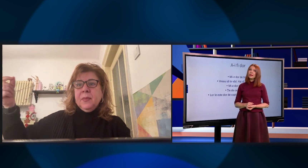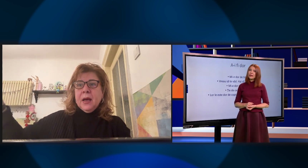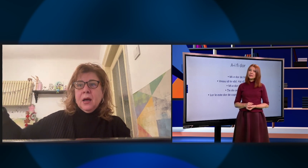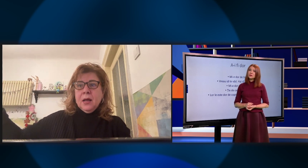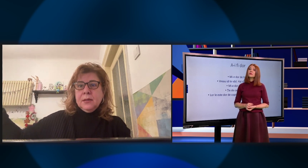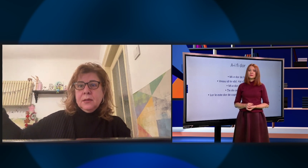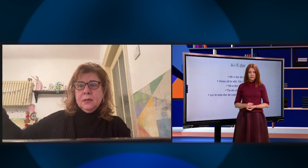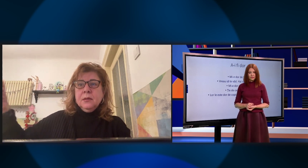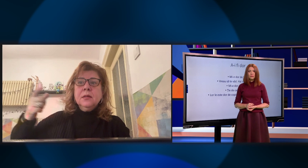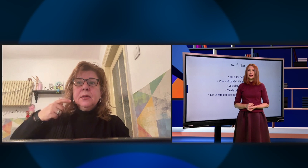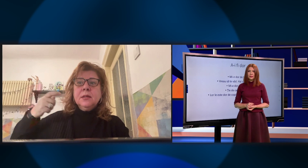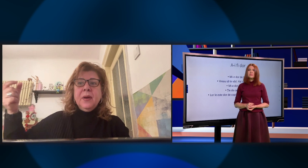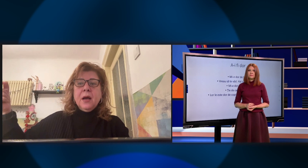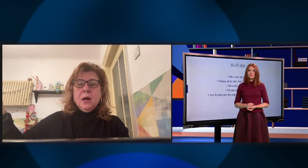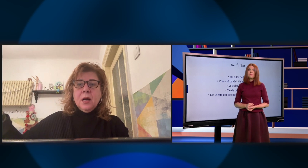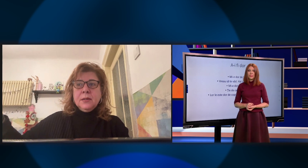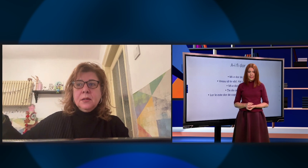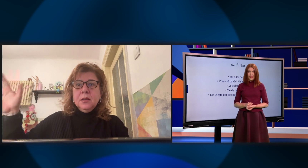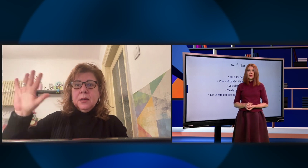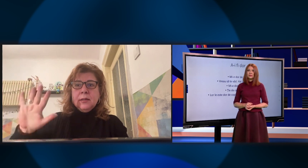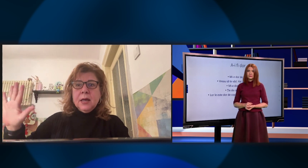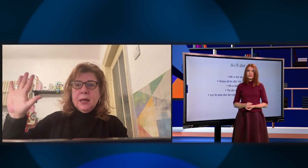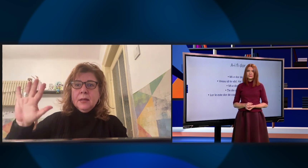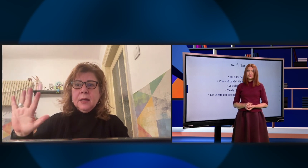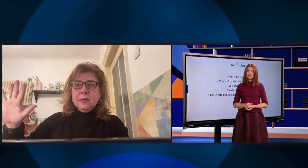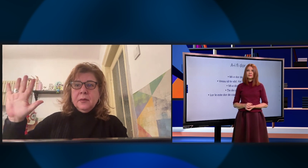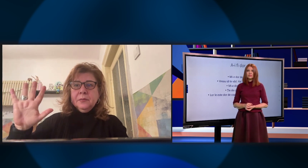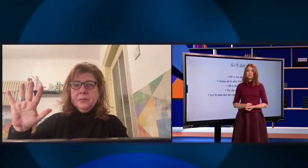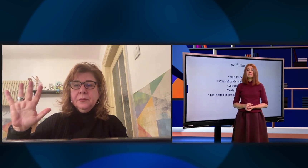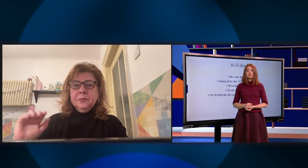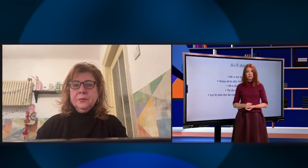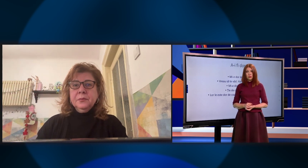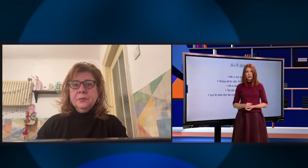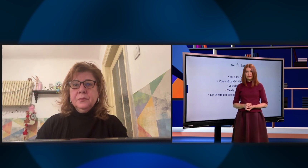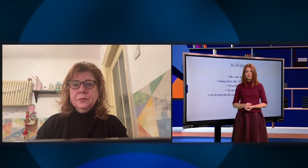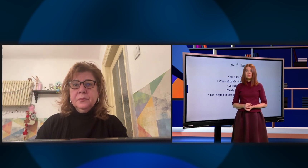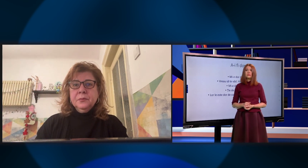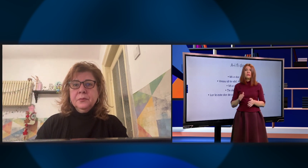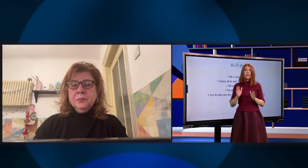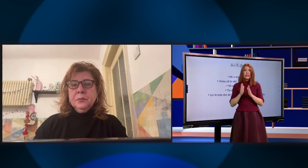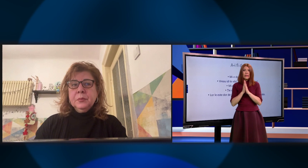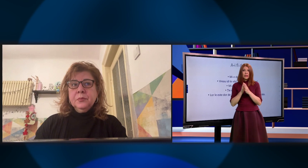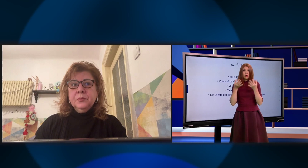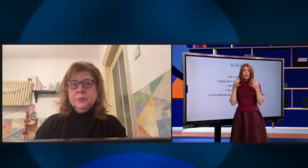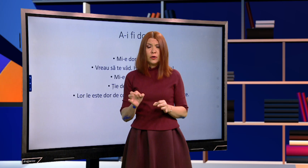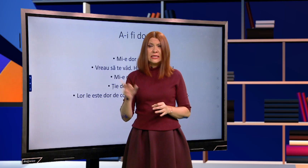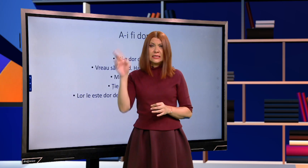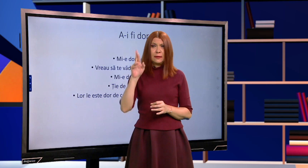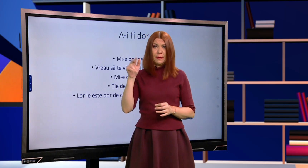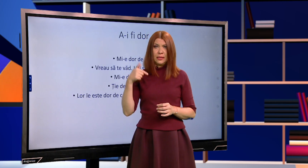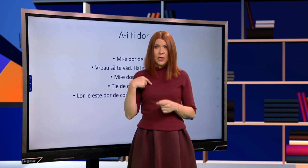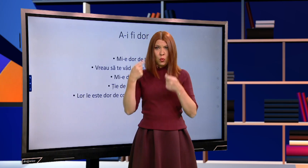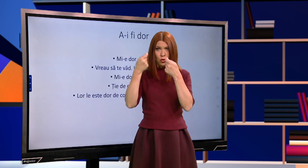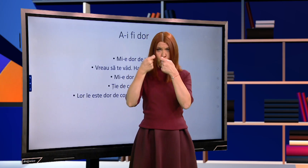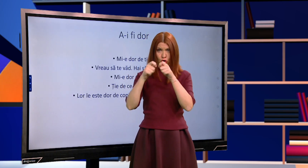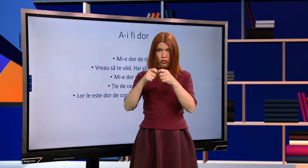Sunt plecați în străinătatea. Bun. Te rog, dăm voie